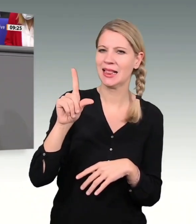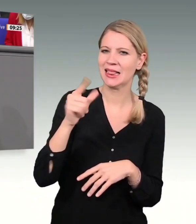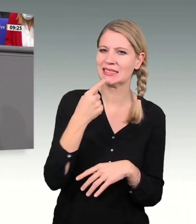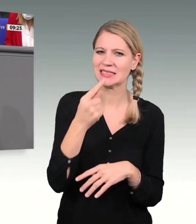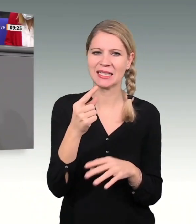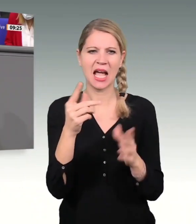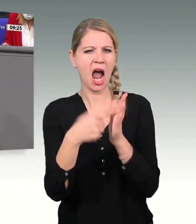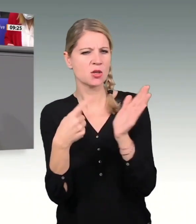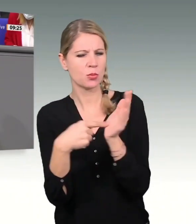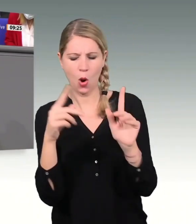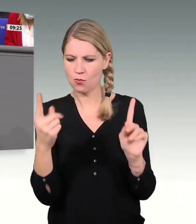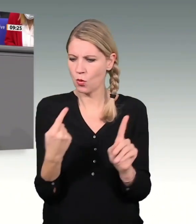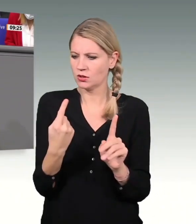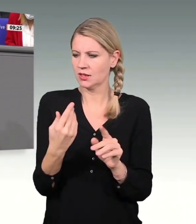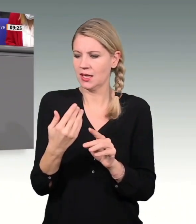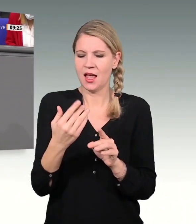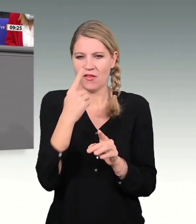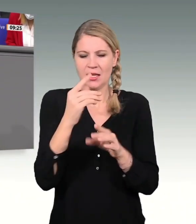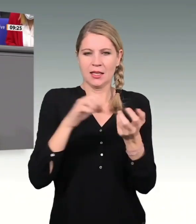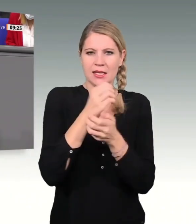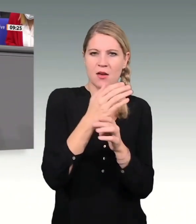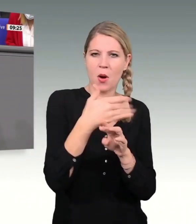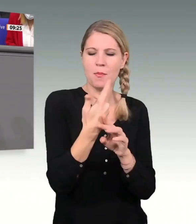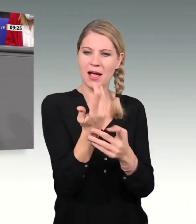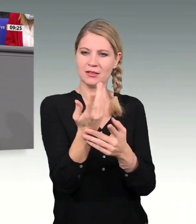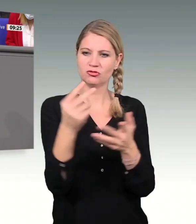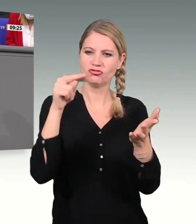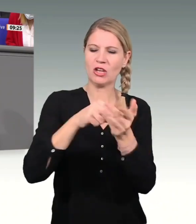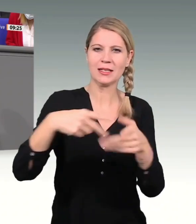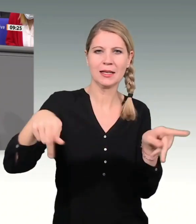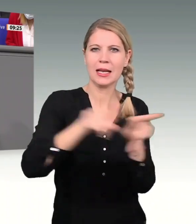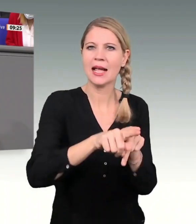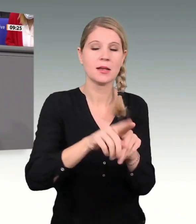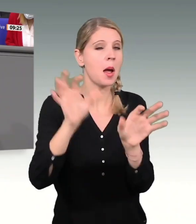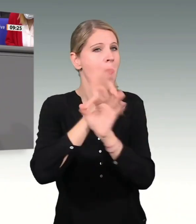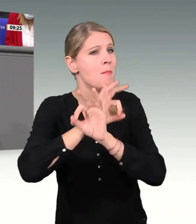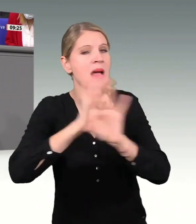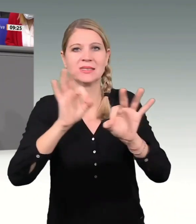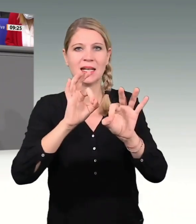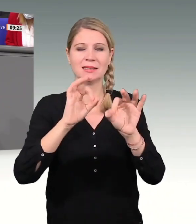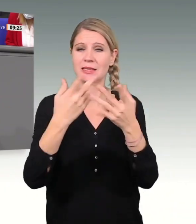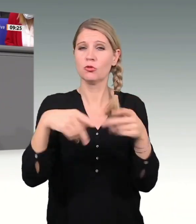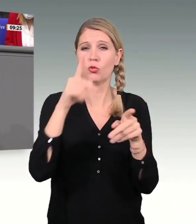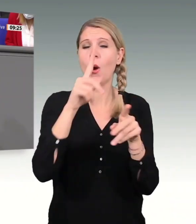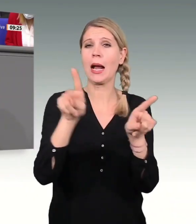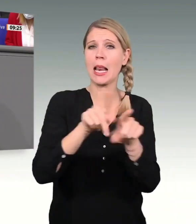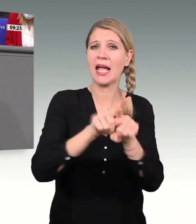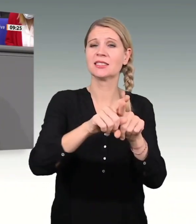nach der Krise in einem Deutschland anzukommen wie davor, sondern, Zitat, unser Anspruch ist, Deutschland damit besser zu machen. Sie